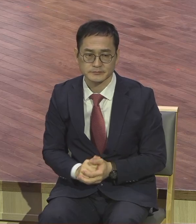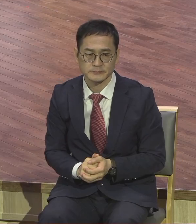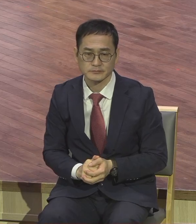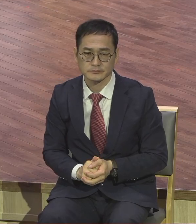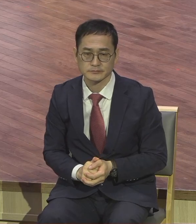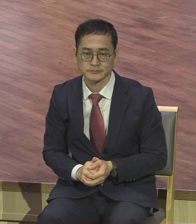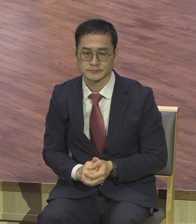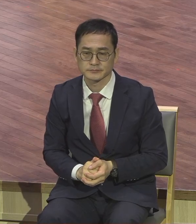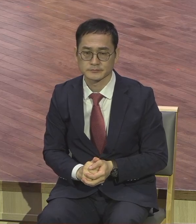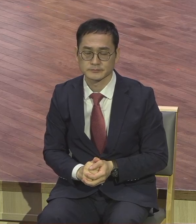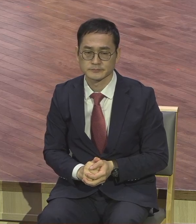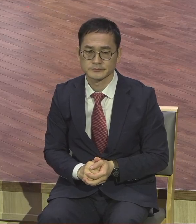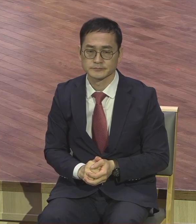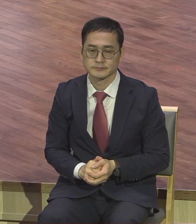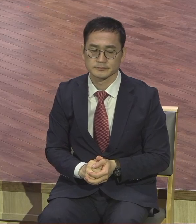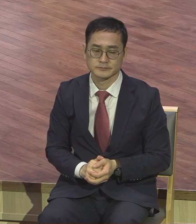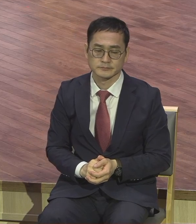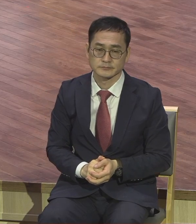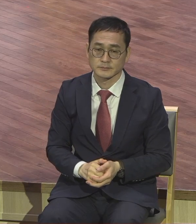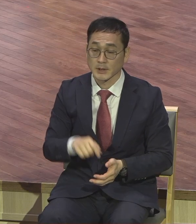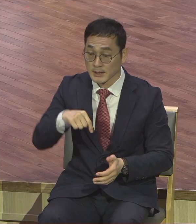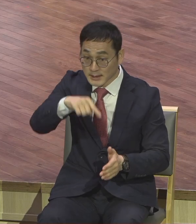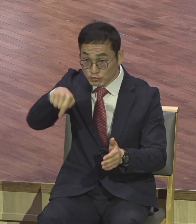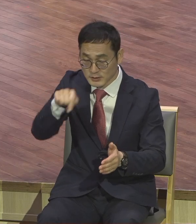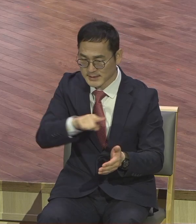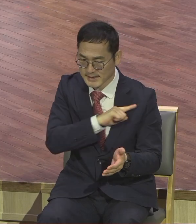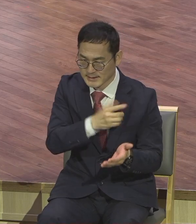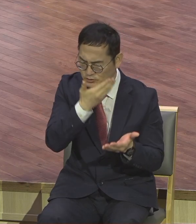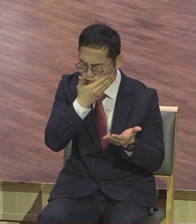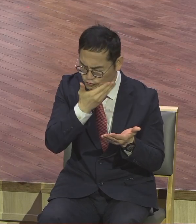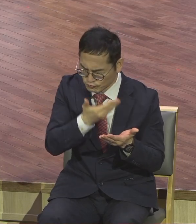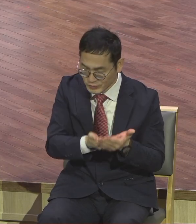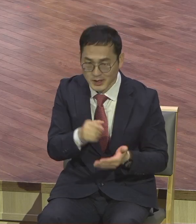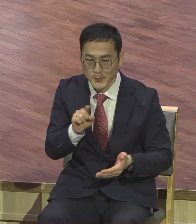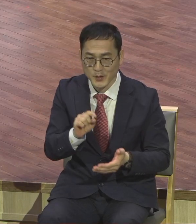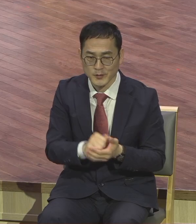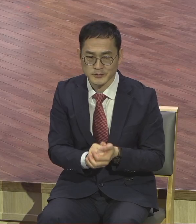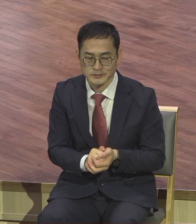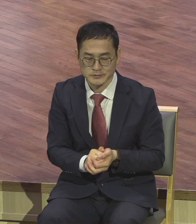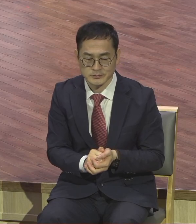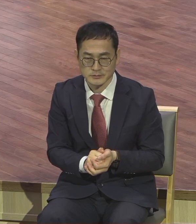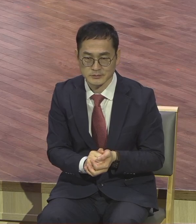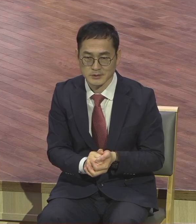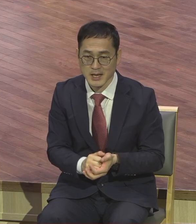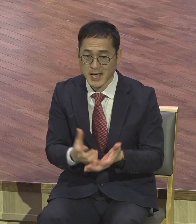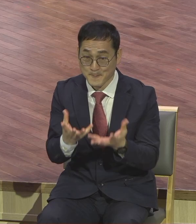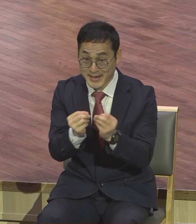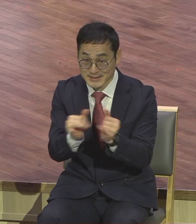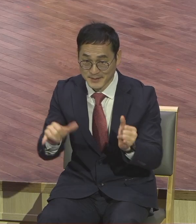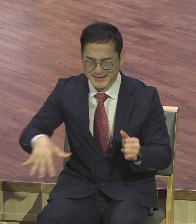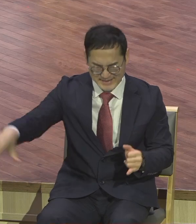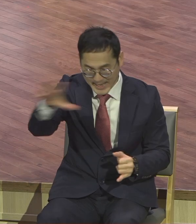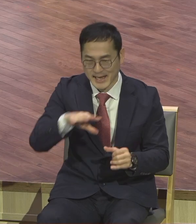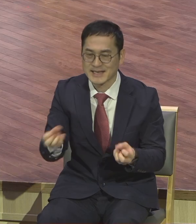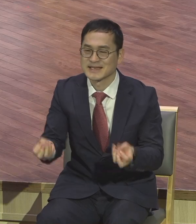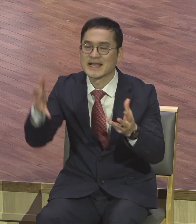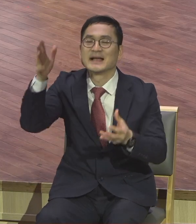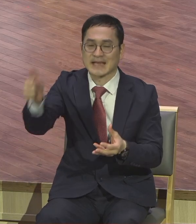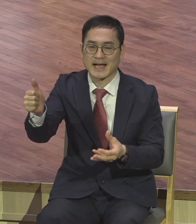있었는데 그것이 뭐냐 가장 중요한 겁니다. 만인 제사장 설을 초청했어요. 만인 제사장